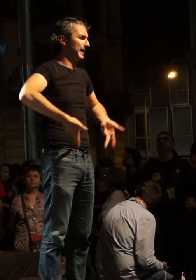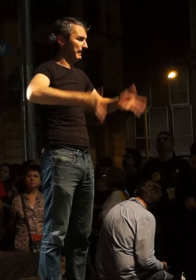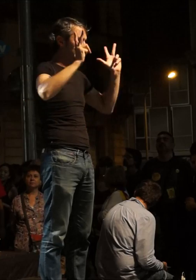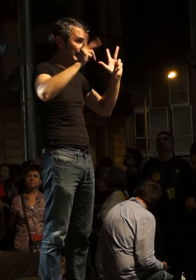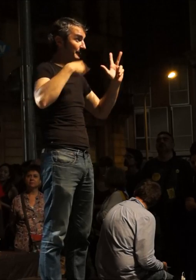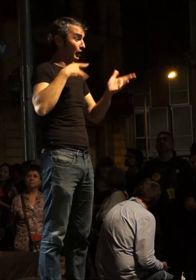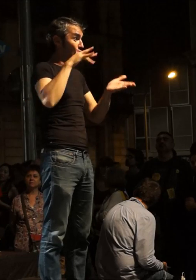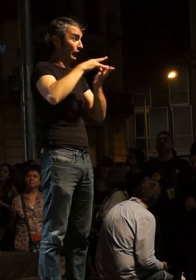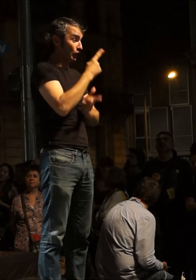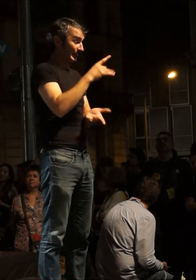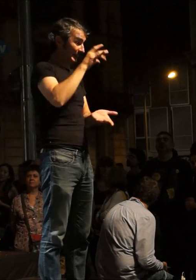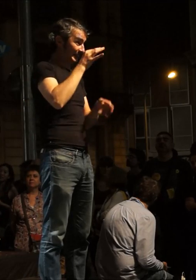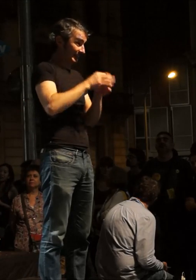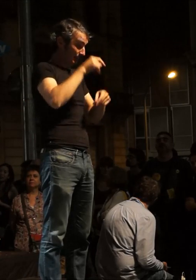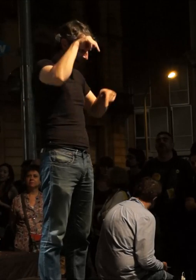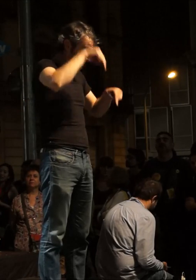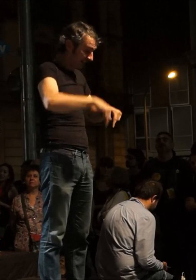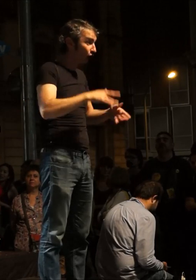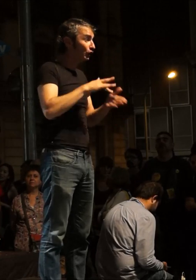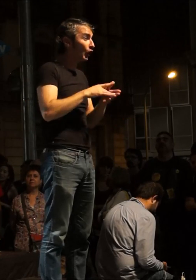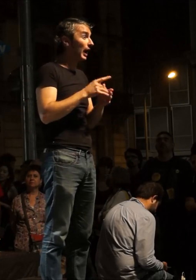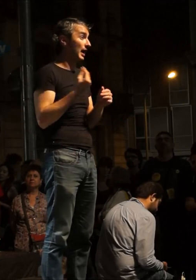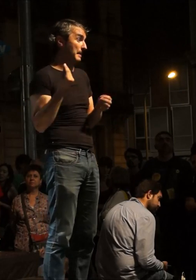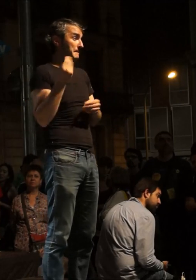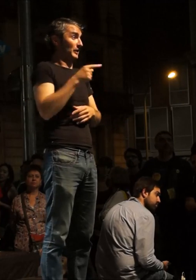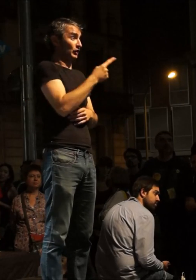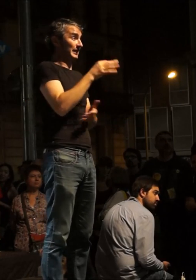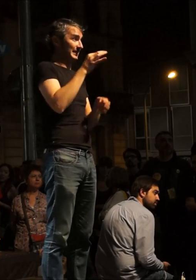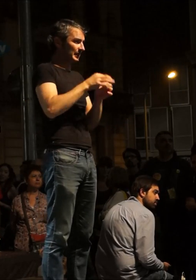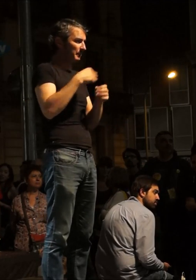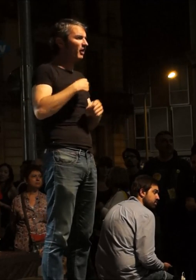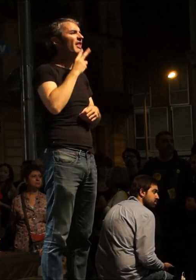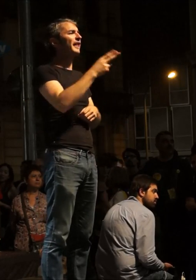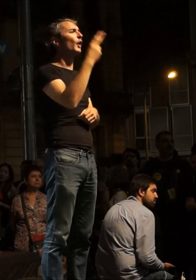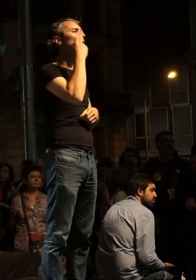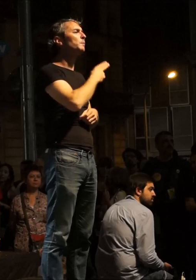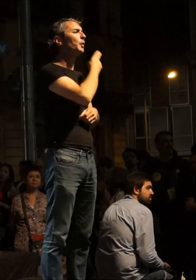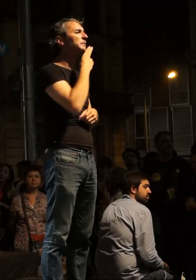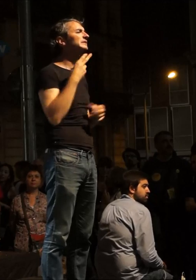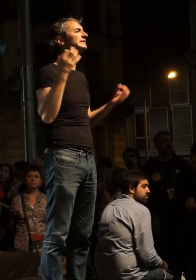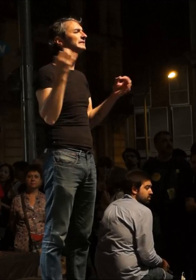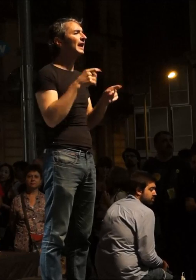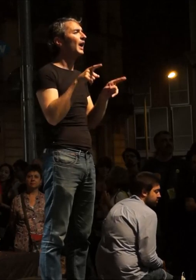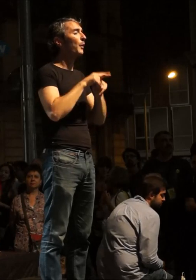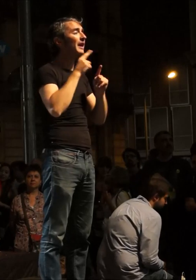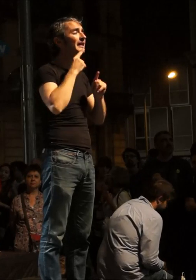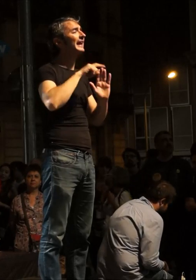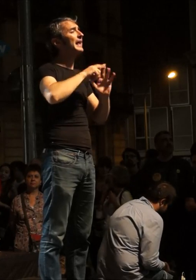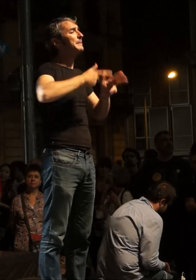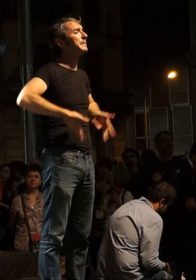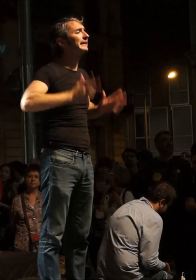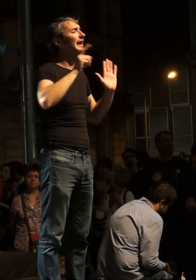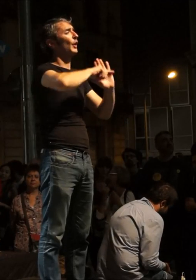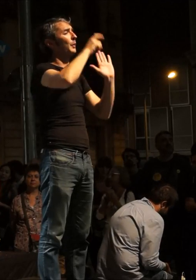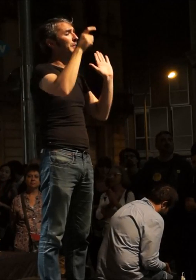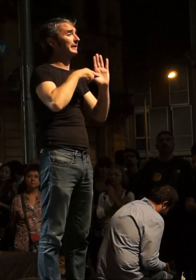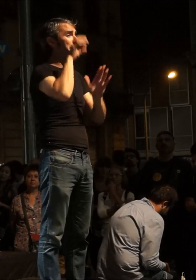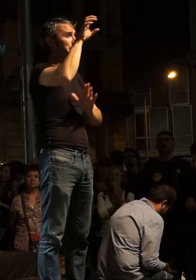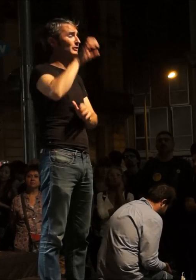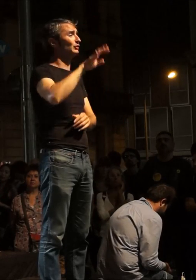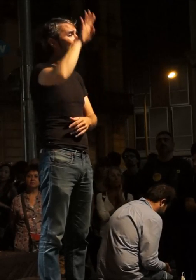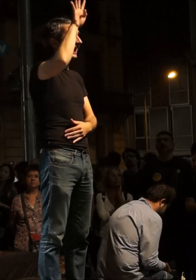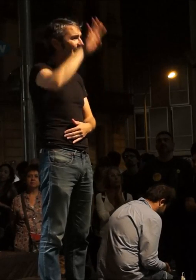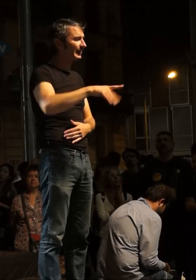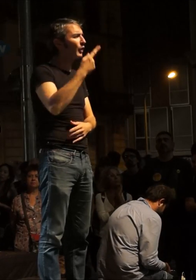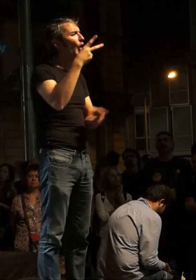aquest 11 de setembre un 11 mes ens afirmem amb el nostre compromís per la plena llibertat dels països catalans per